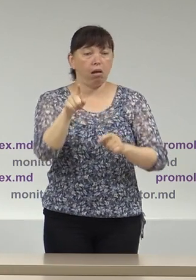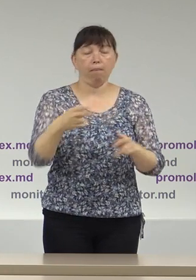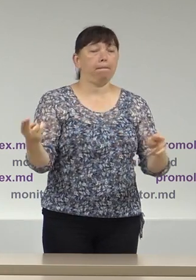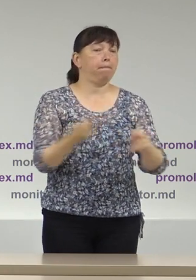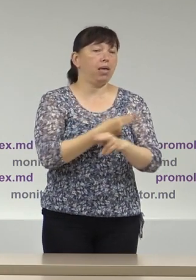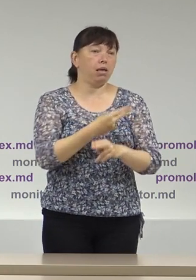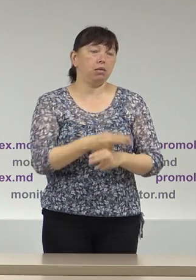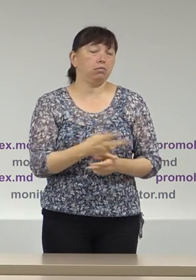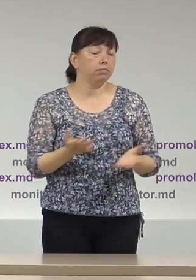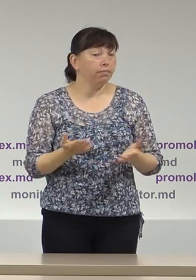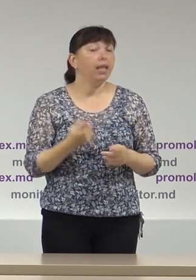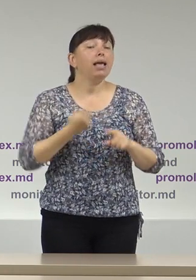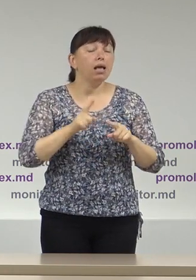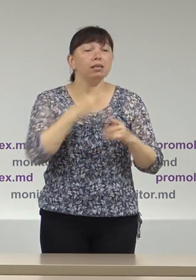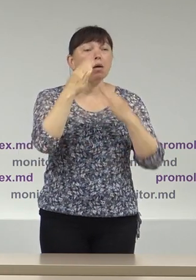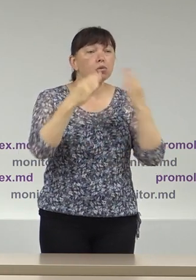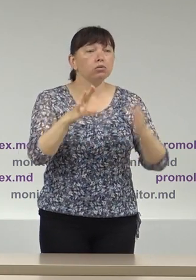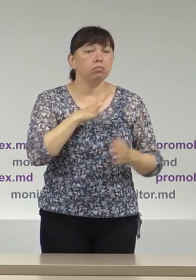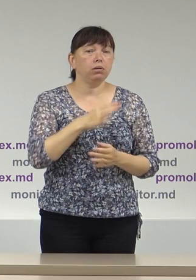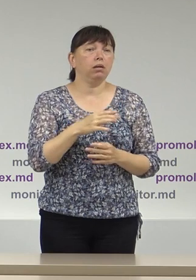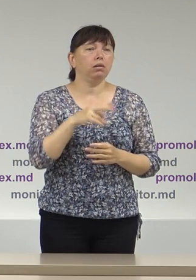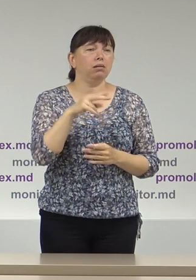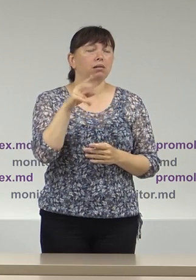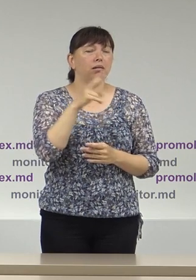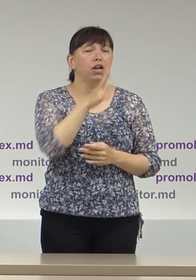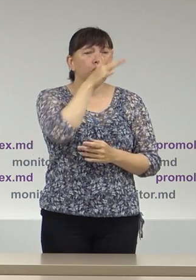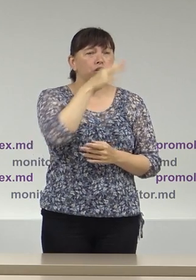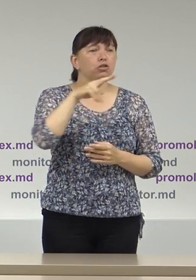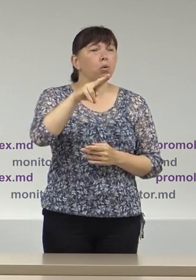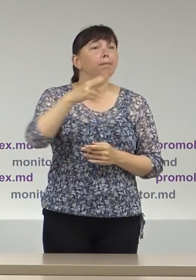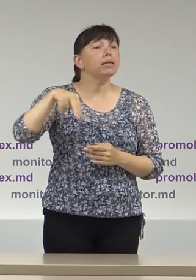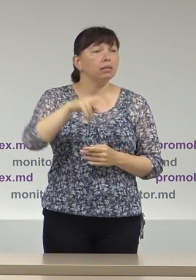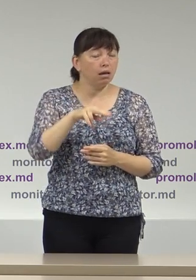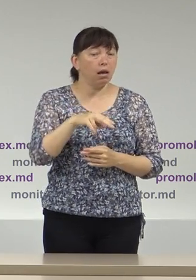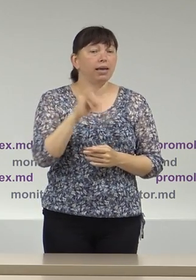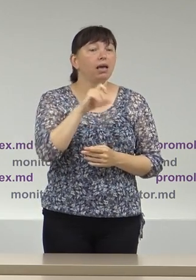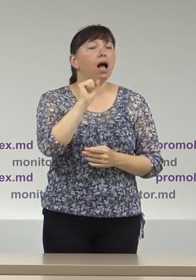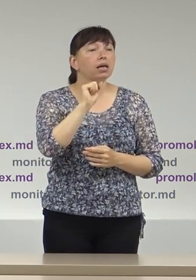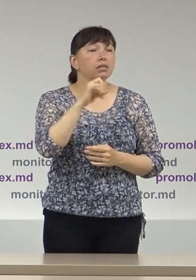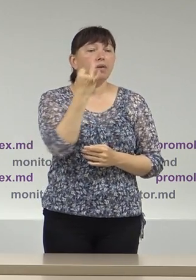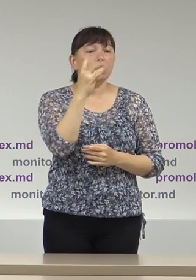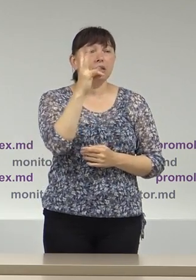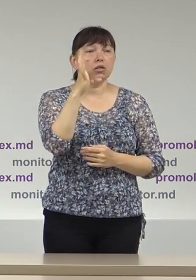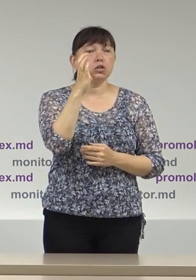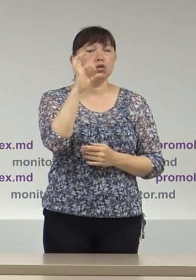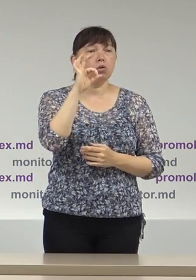Aceste sondaje au fost realizate de portalul de știri Chișinău-Tude și agenția Insomar.